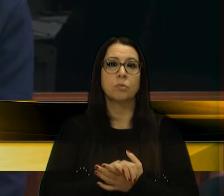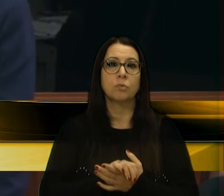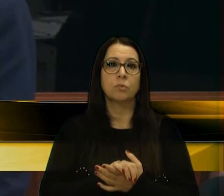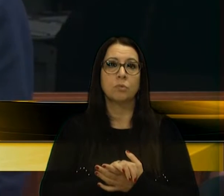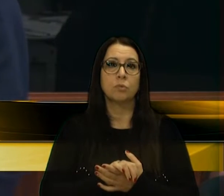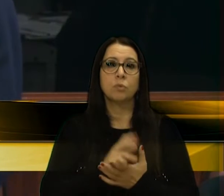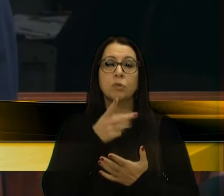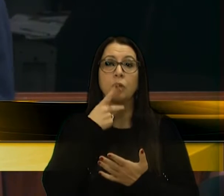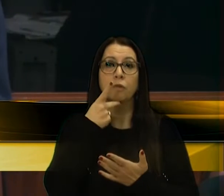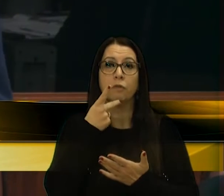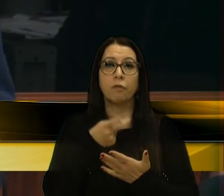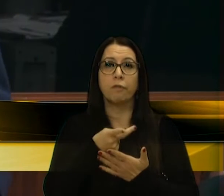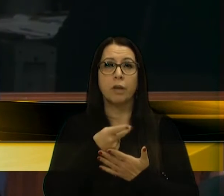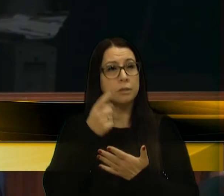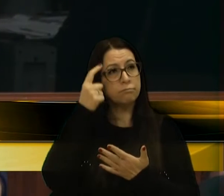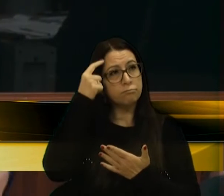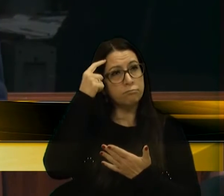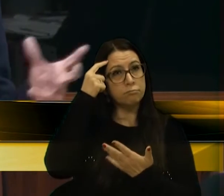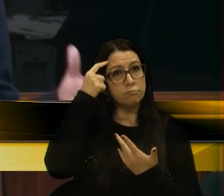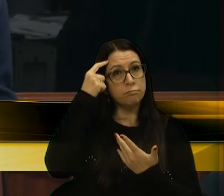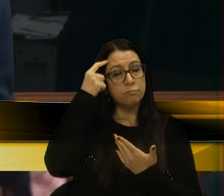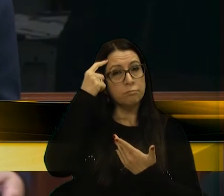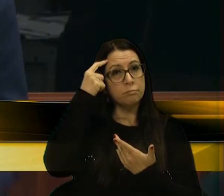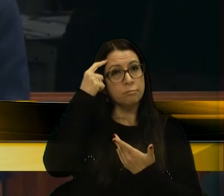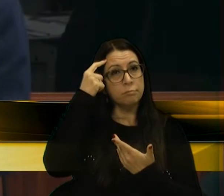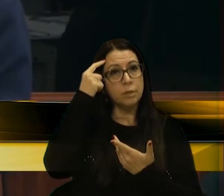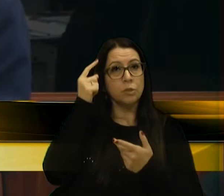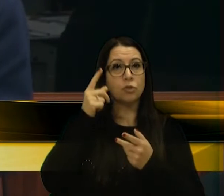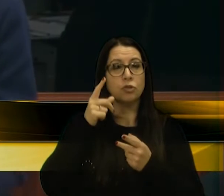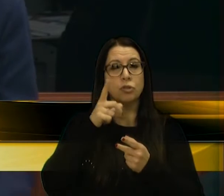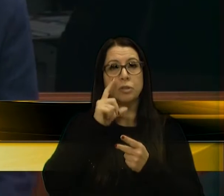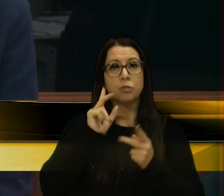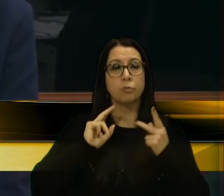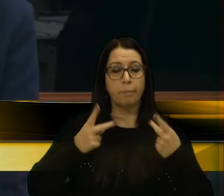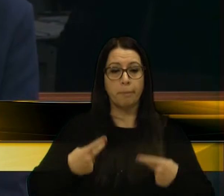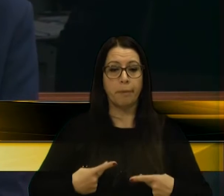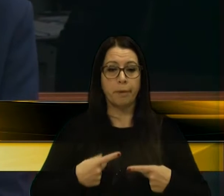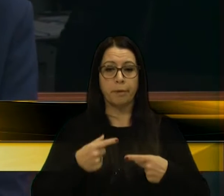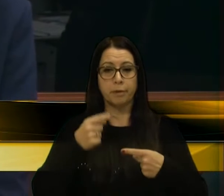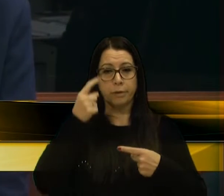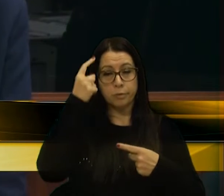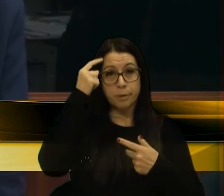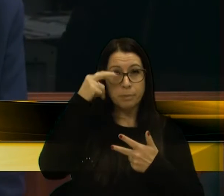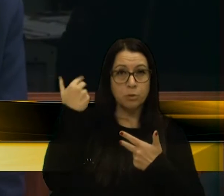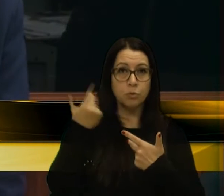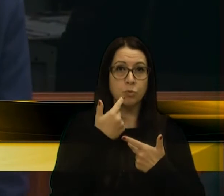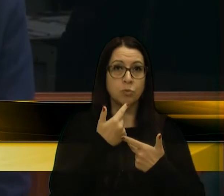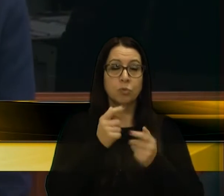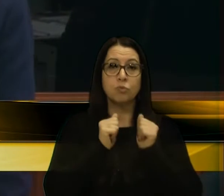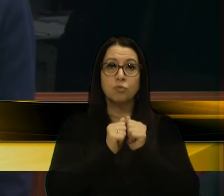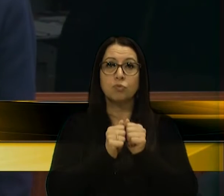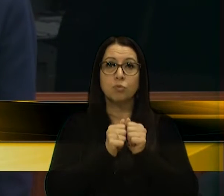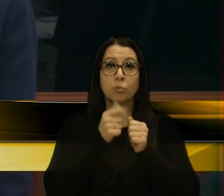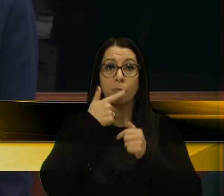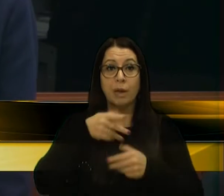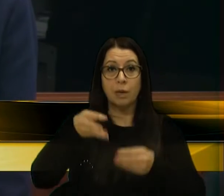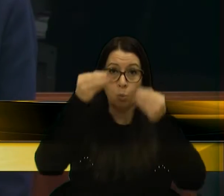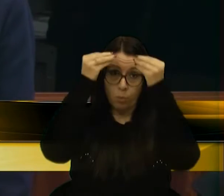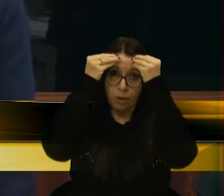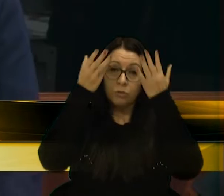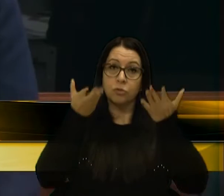Quando a gente fala de pensamento, de expressão humana, de raciocínio, tudo isso se dá através da linguagem.